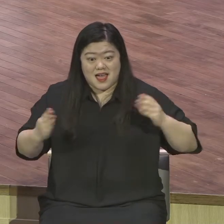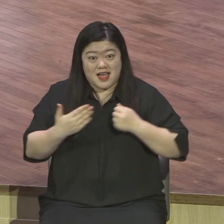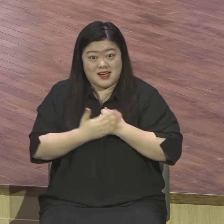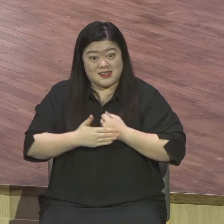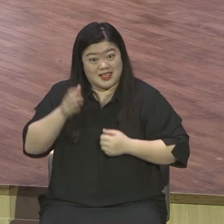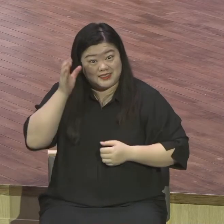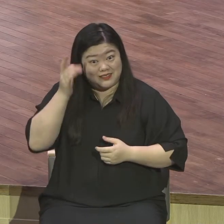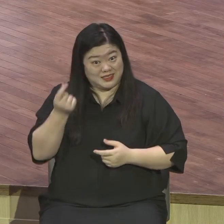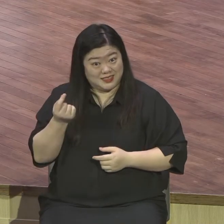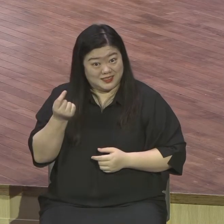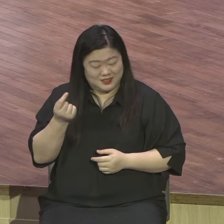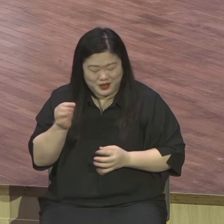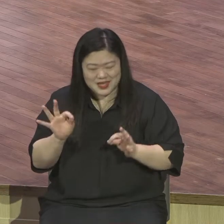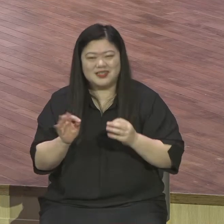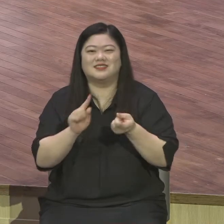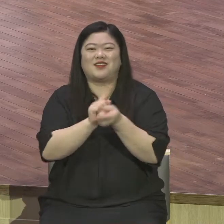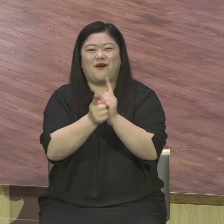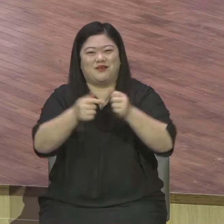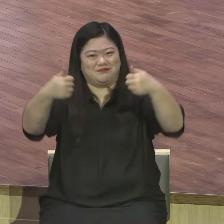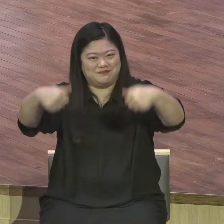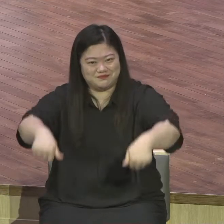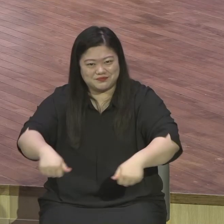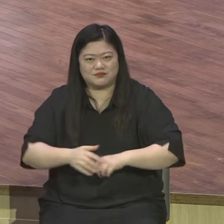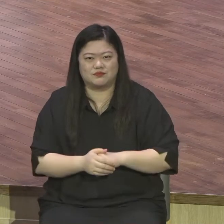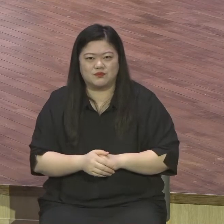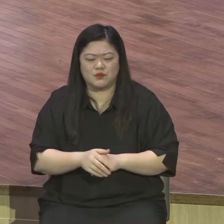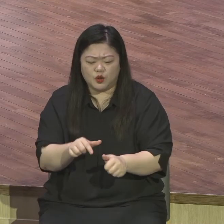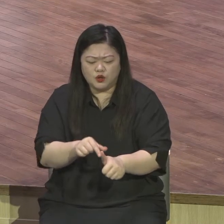서로 인사하세요. 구원의 감격 속에 예배합시다.